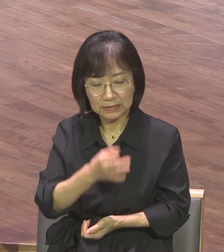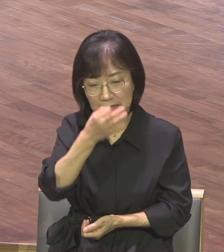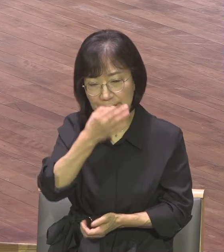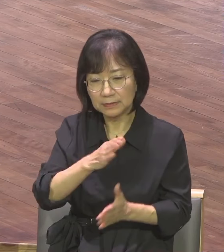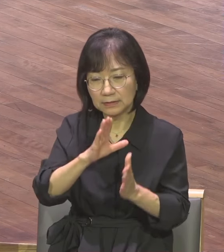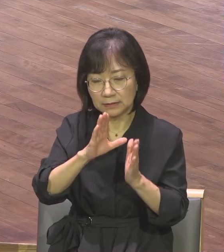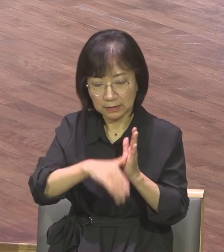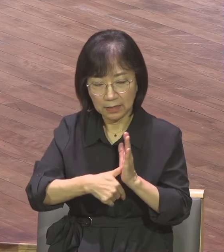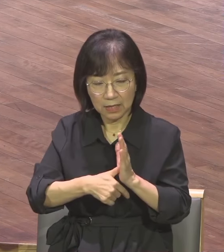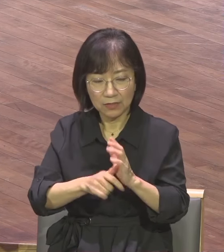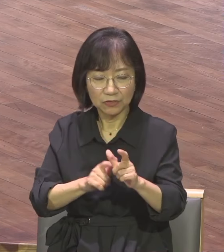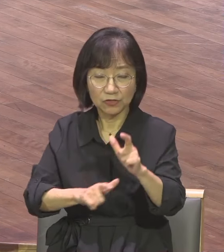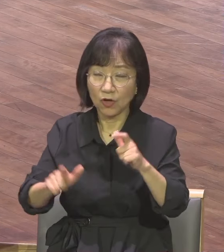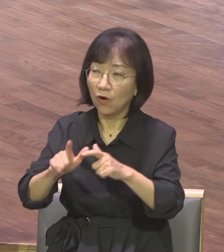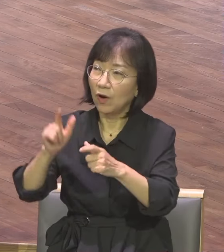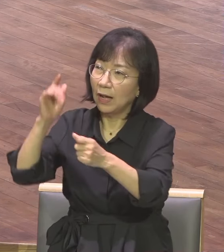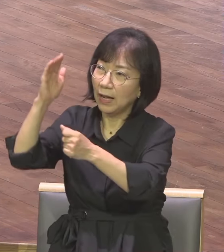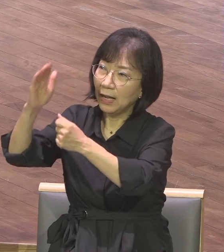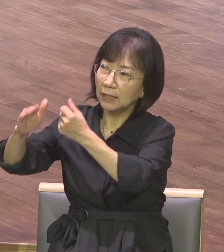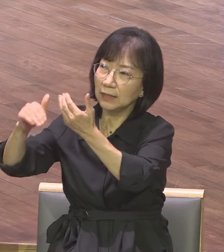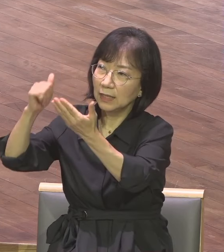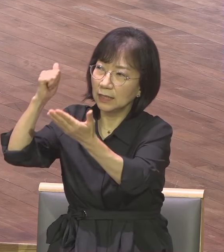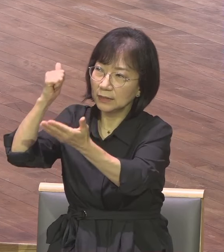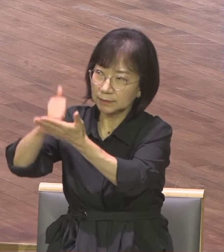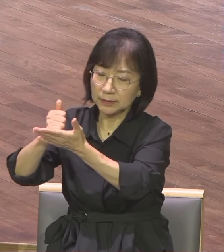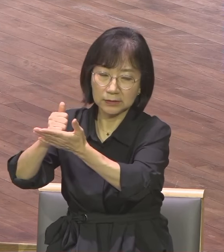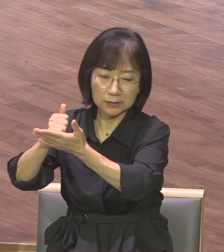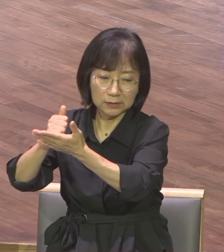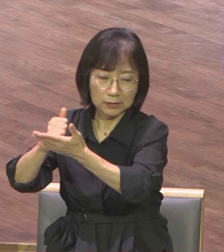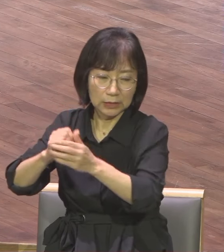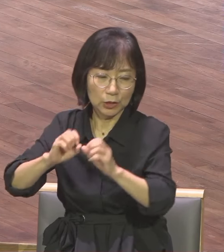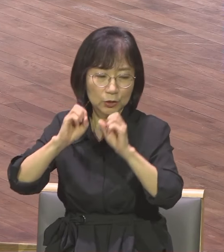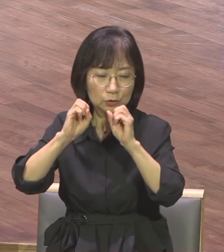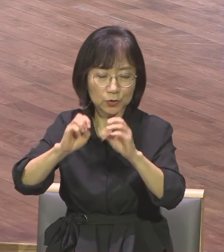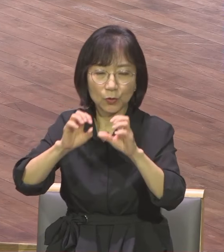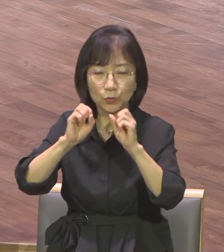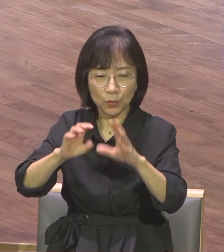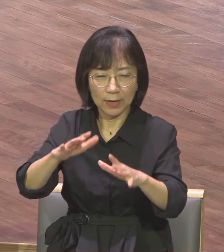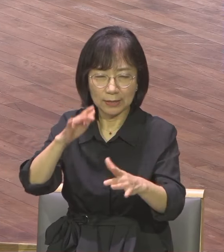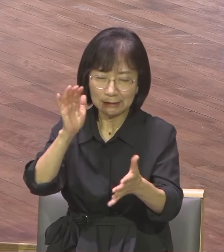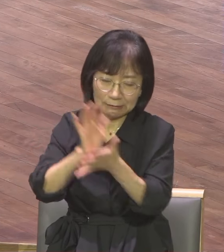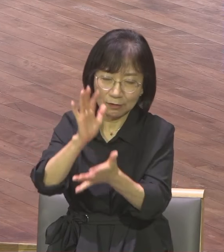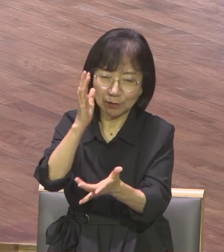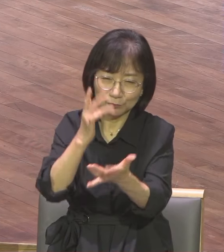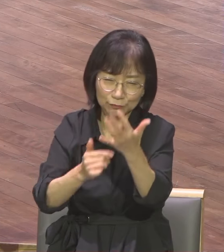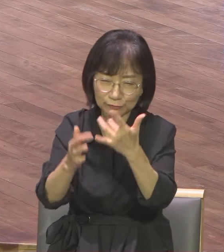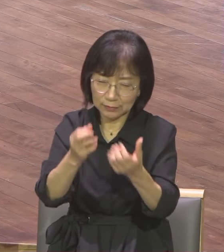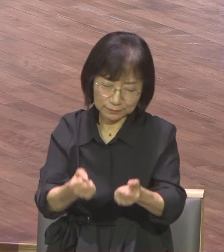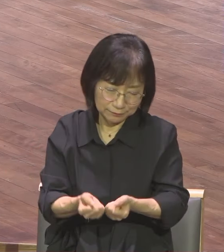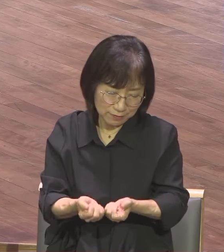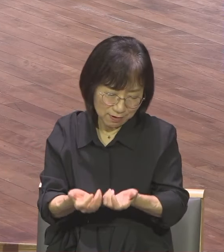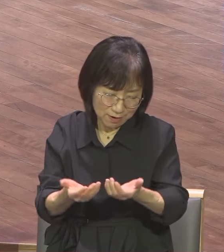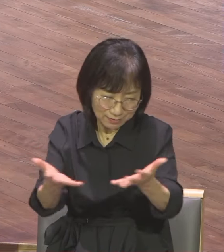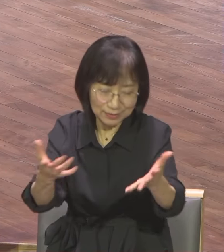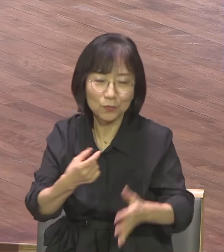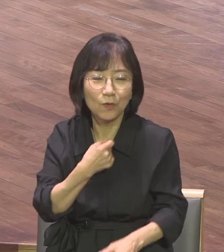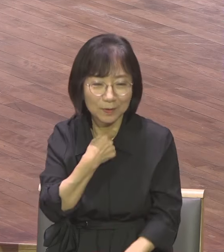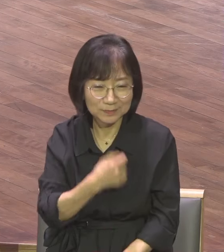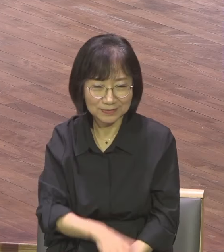불을 일으켰습니다 그 대표적인 교회가 예언교회 되기를 원하고 그 대표적인 분들이 여기 참석한 여름이